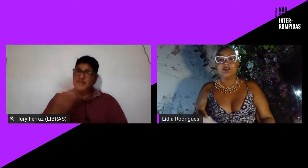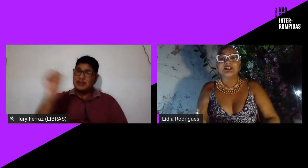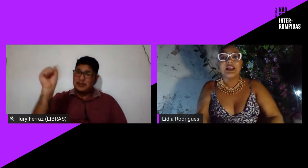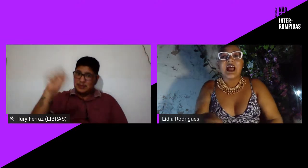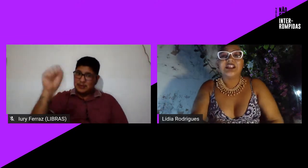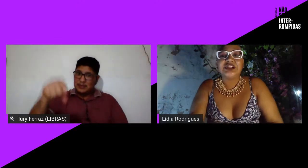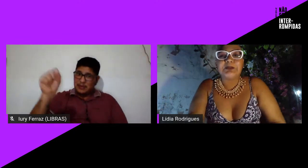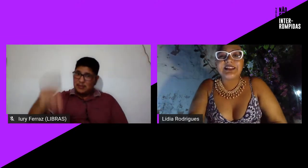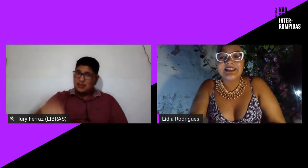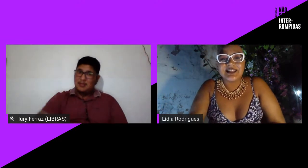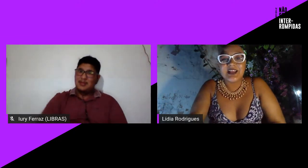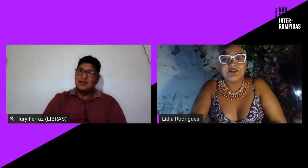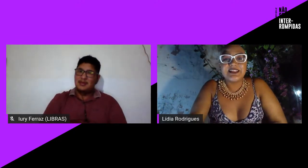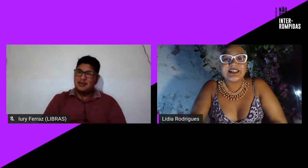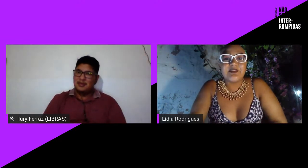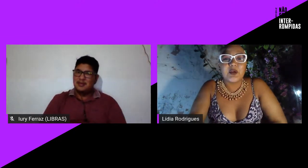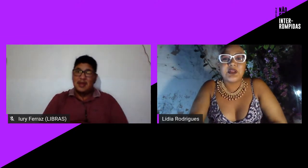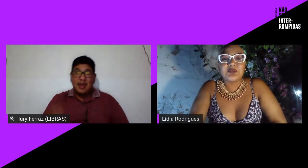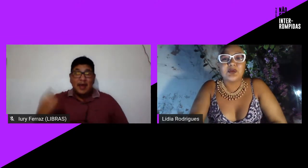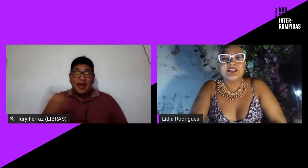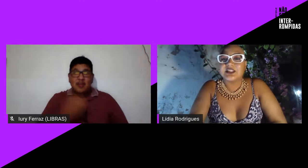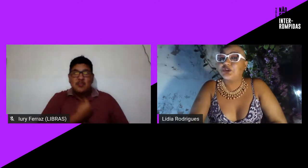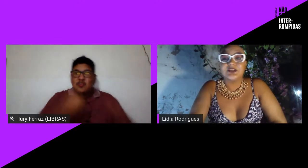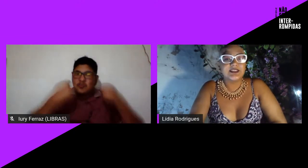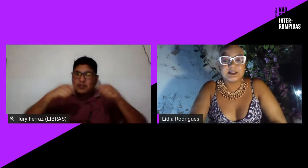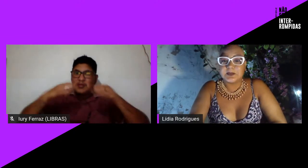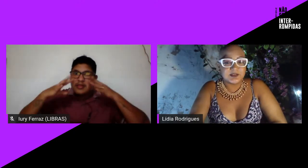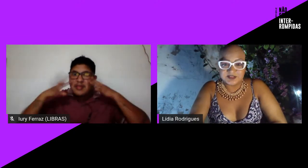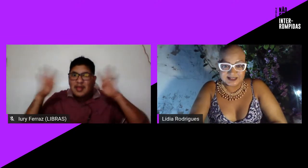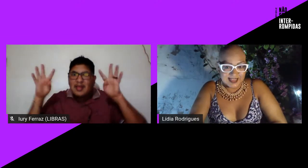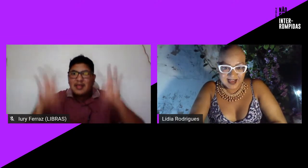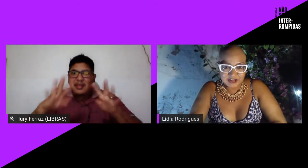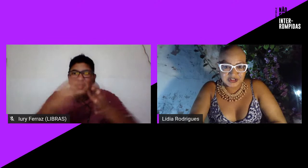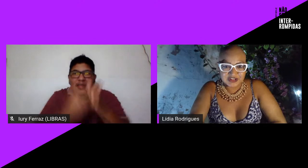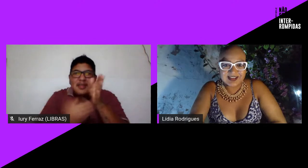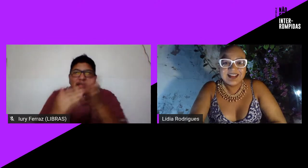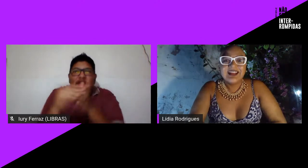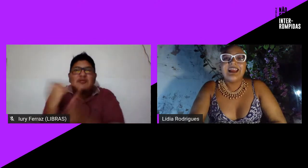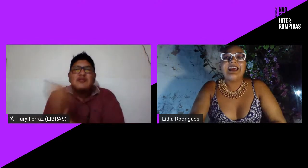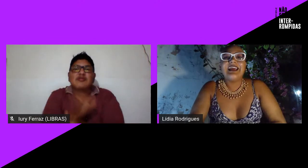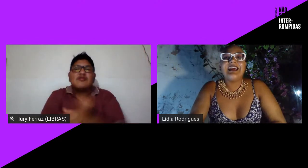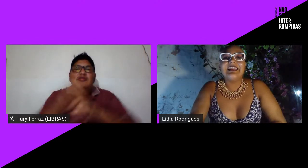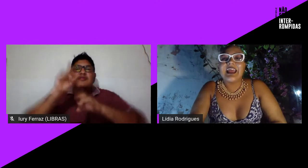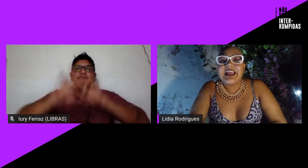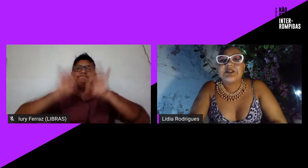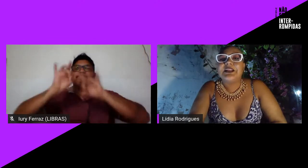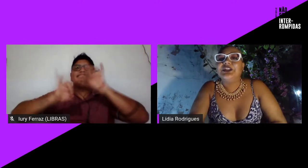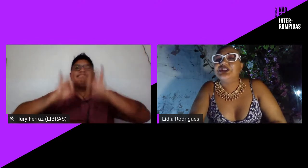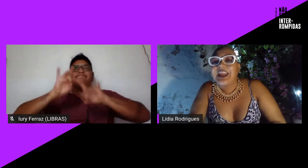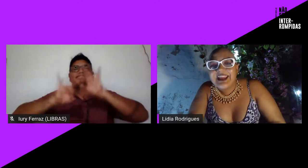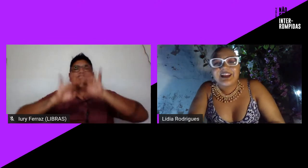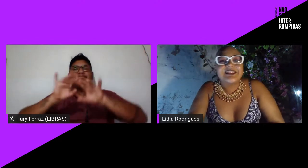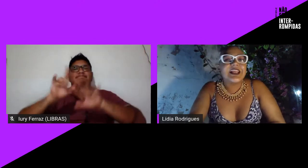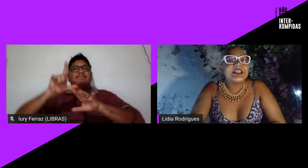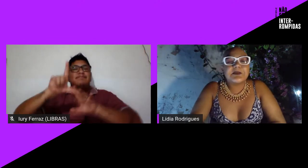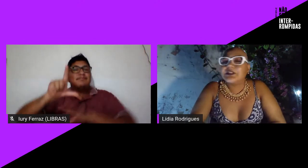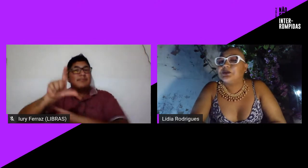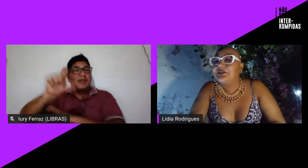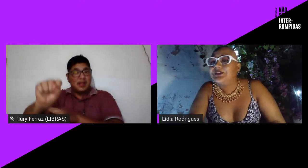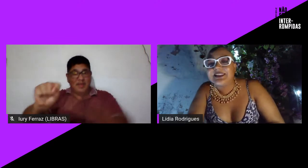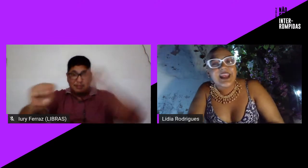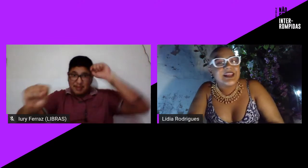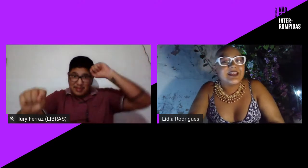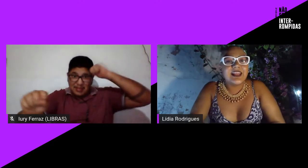cotidianos a gente precisa ser visível em todas as nossas especificidades né lésbicas negras